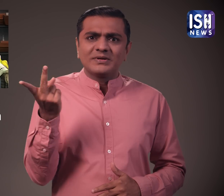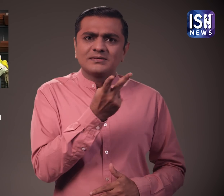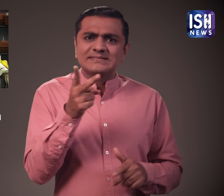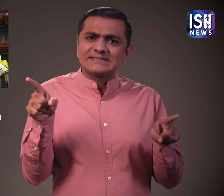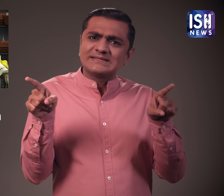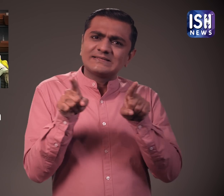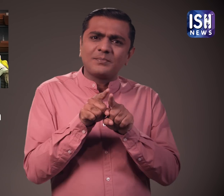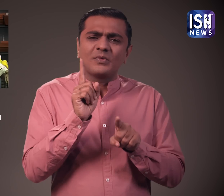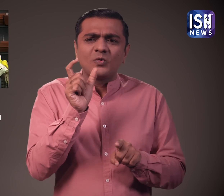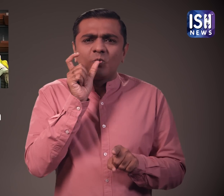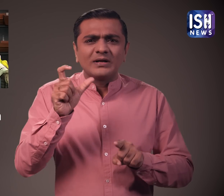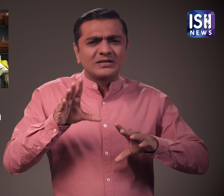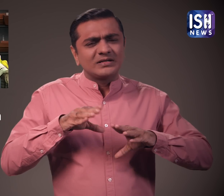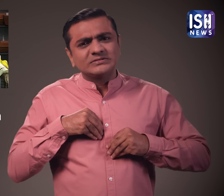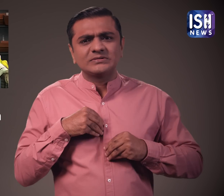तरह का अपमान कैसे स्विकार कर सकती है